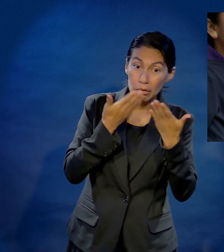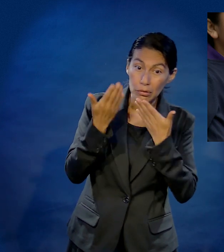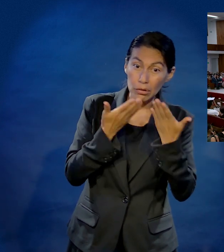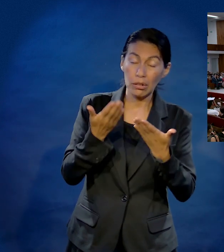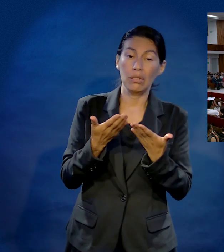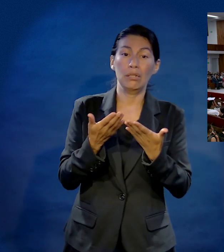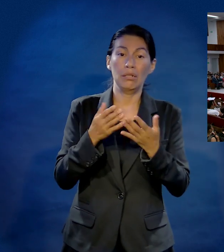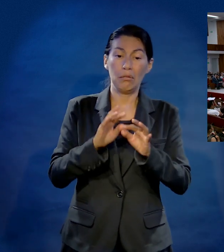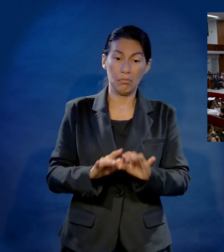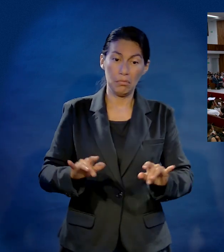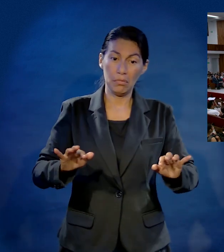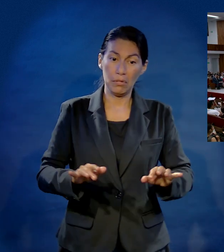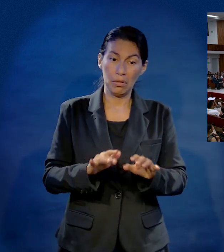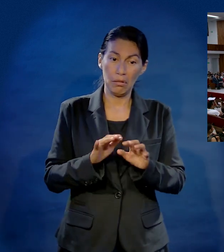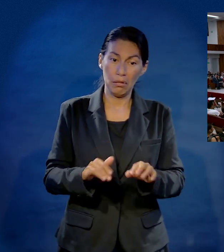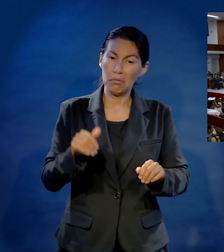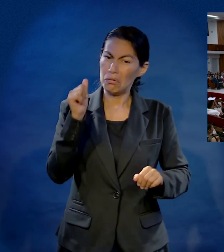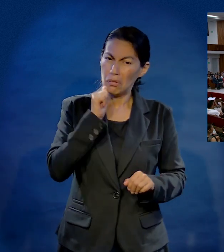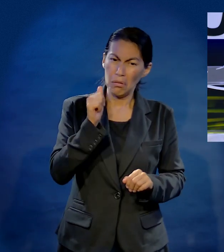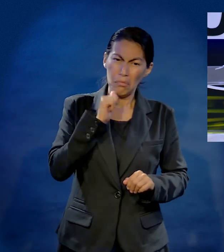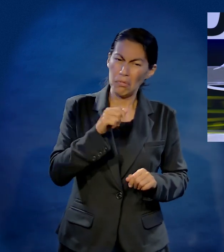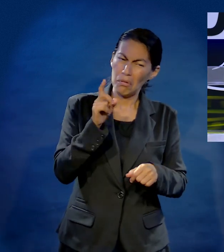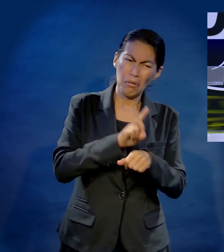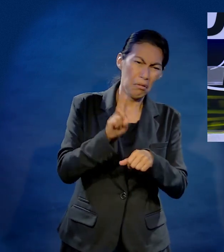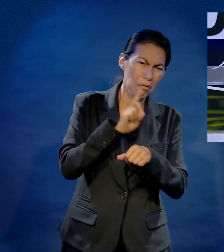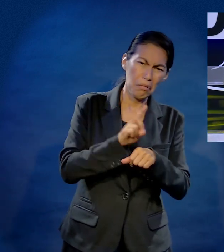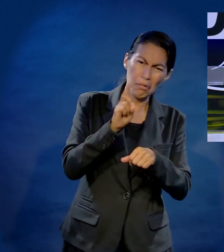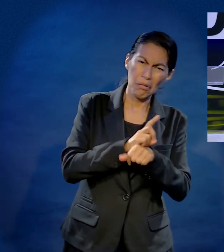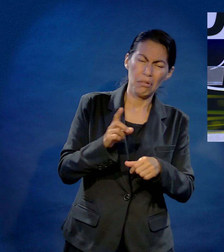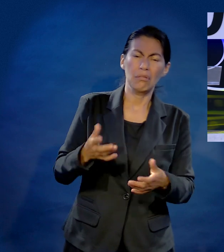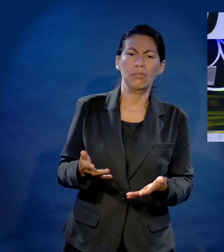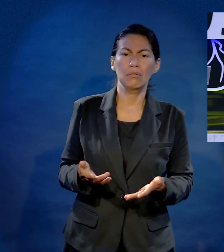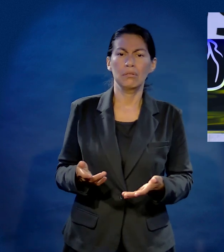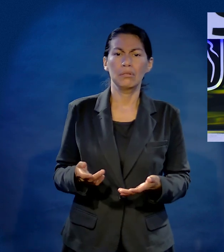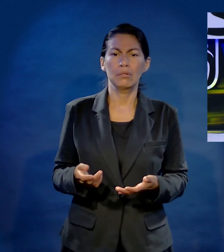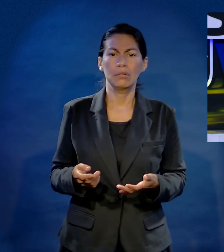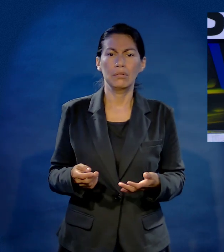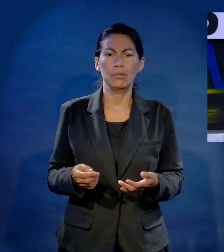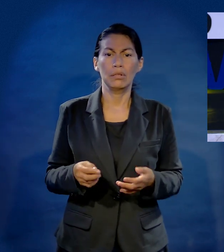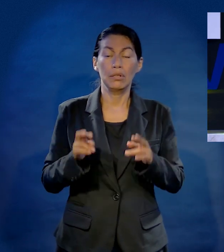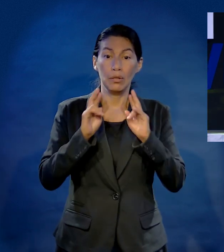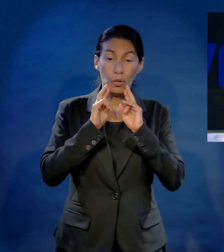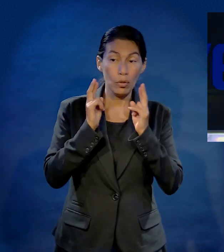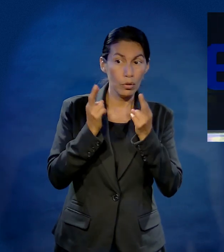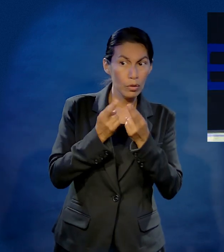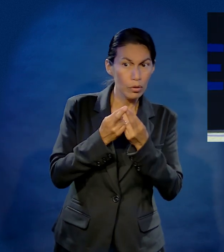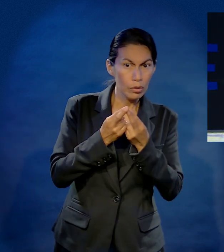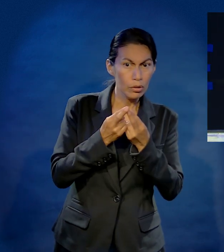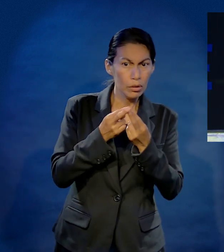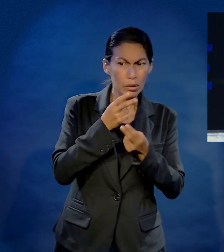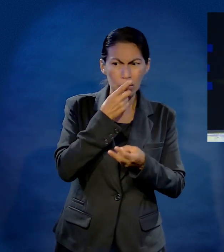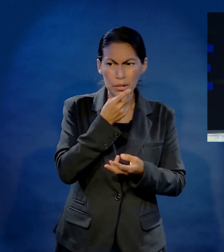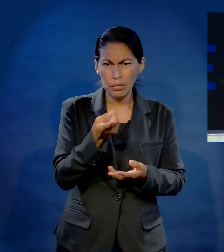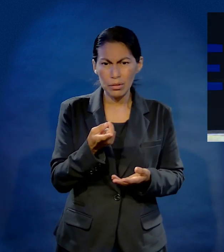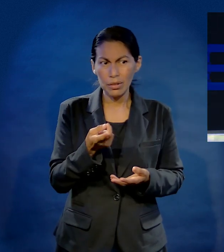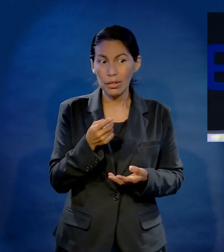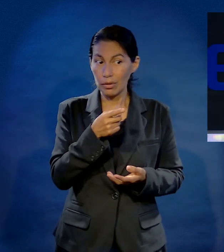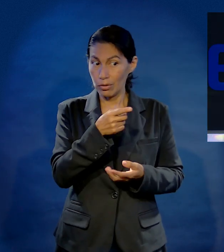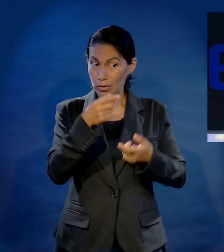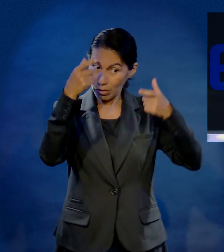medicina, practicaba el piano. ¿Qué no hacía ese muchacho? Para arriba, para abajo, para allá y para acá. Varias veces en reuniones de